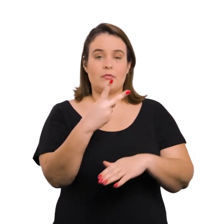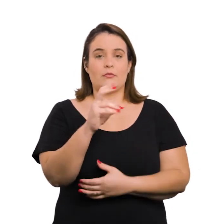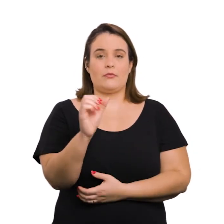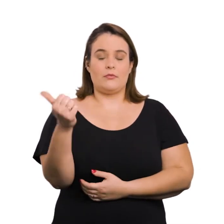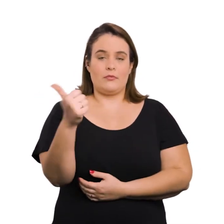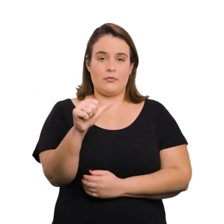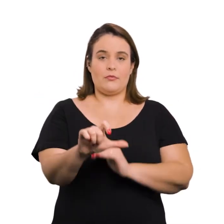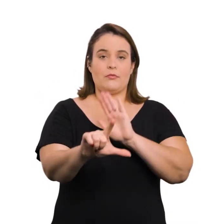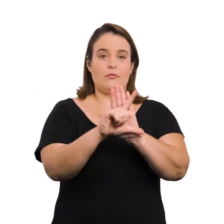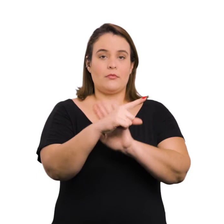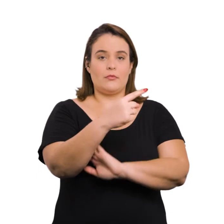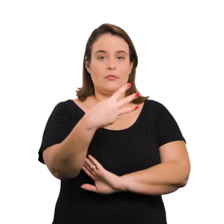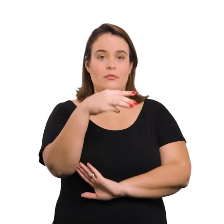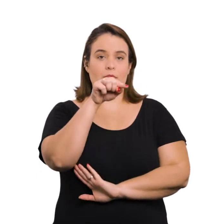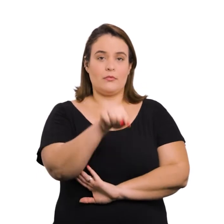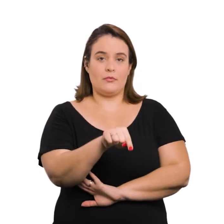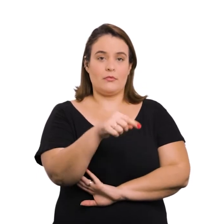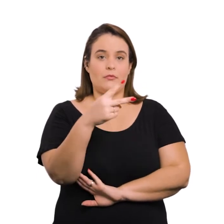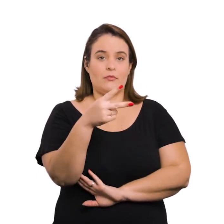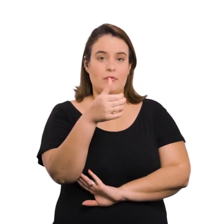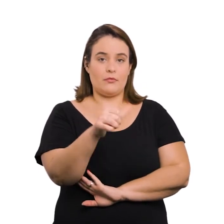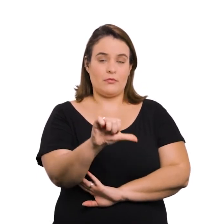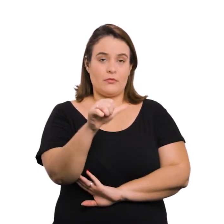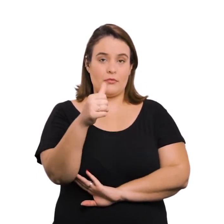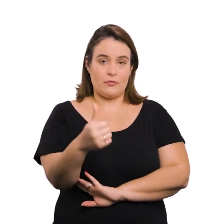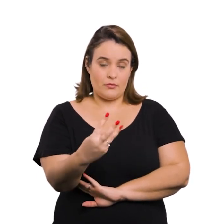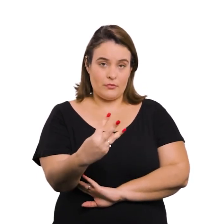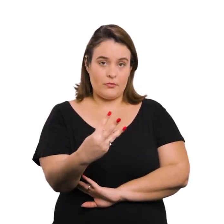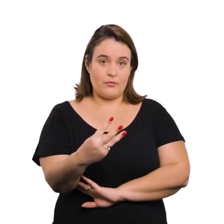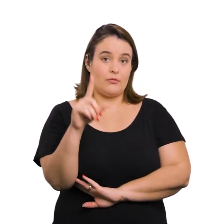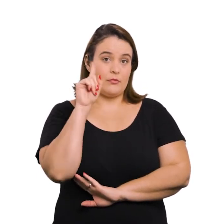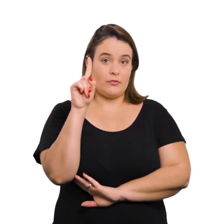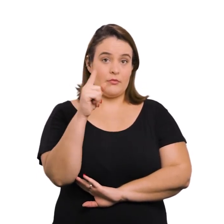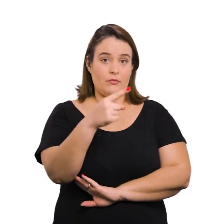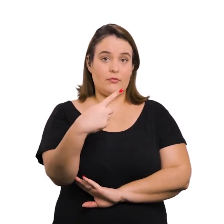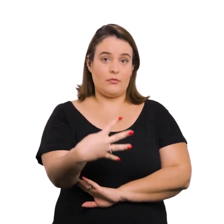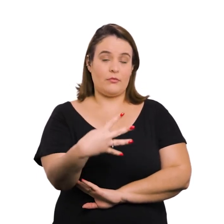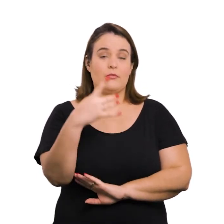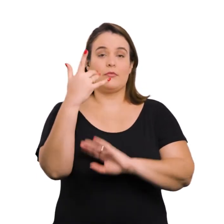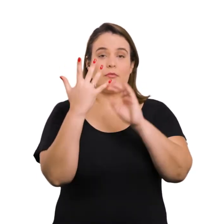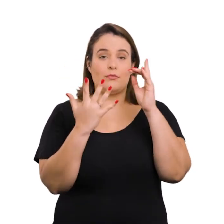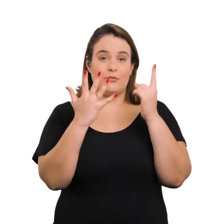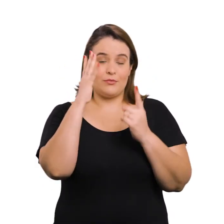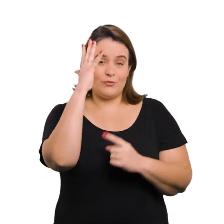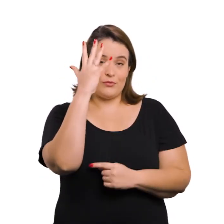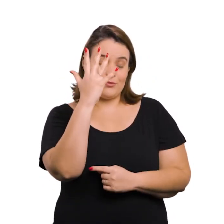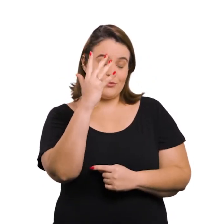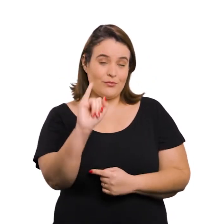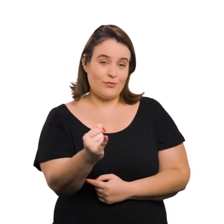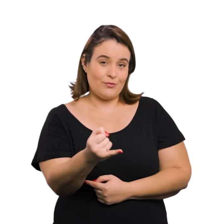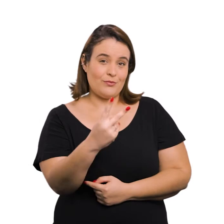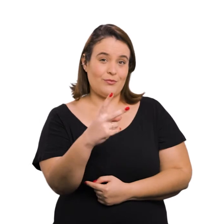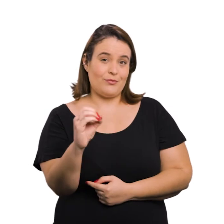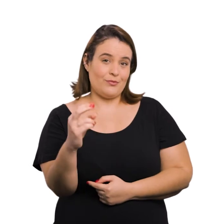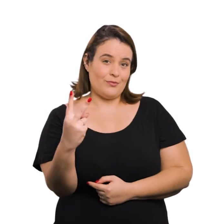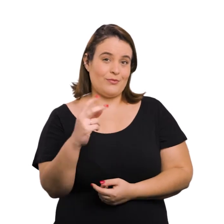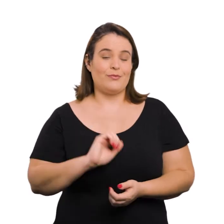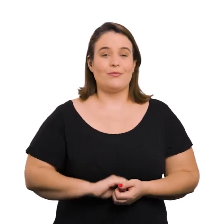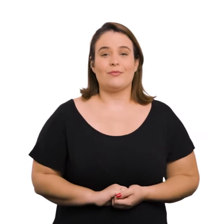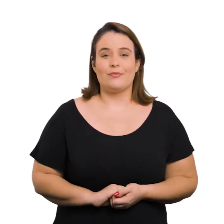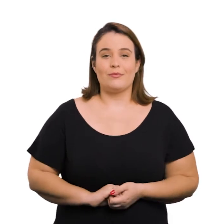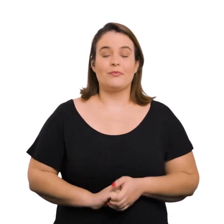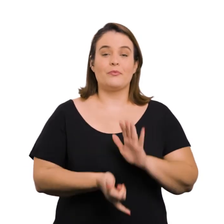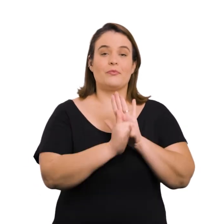de 9 de setembro de 2011. E na Lei nº 13.293, de 14 de janeiro de 2002.